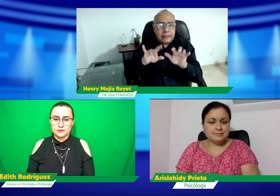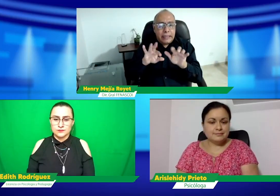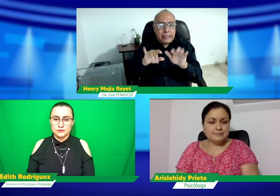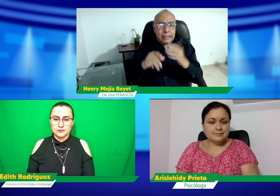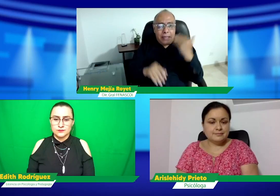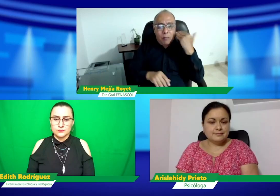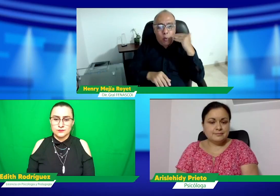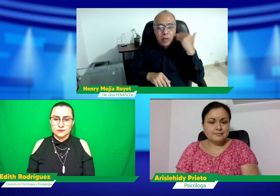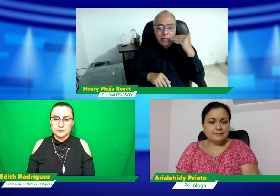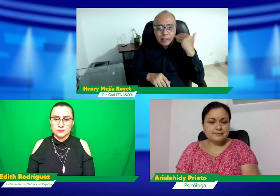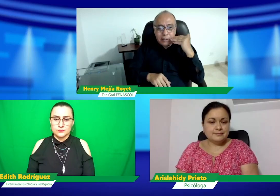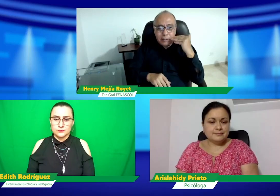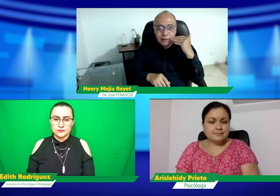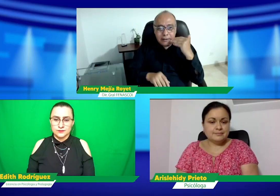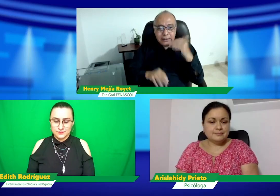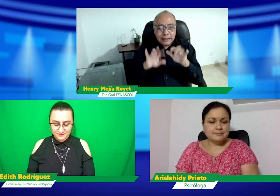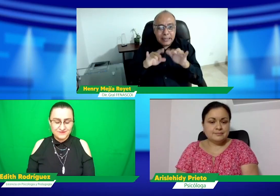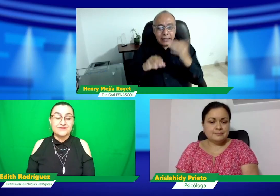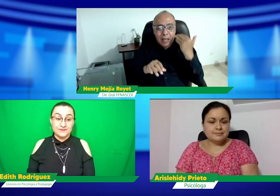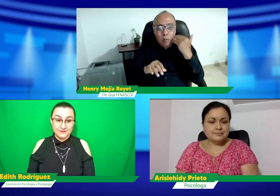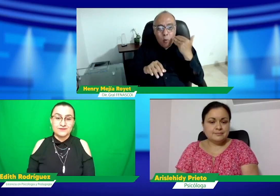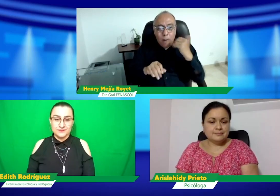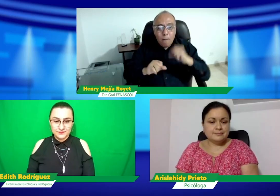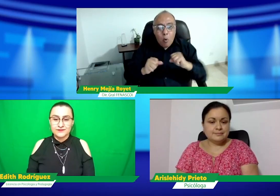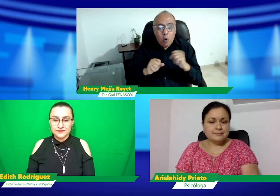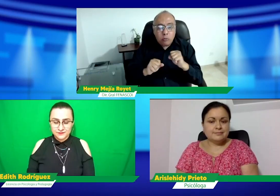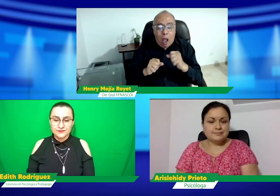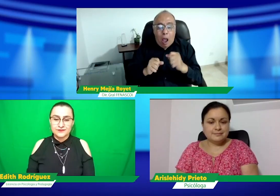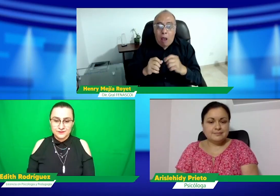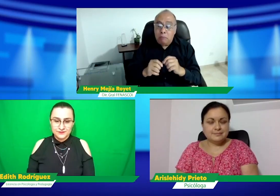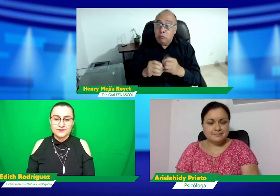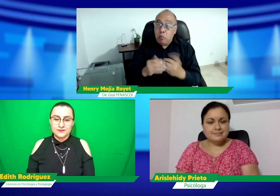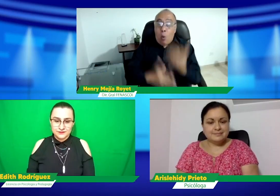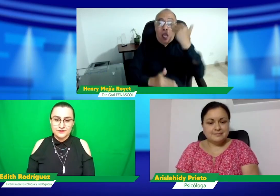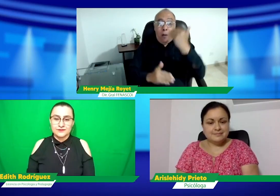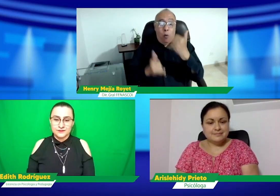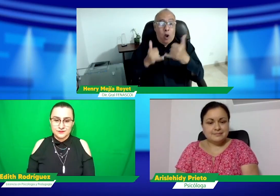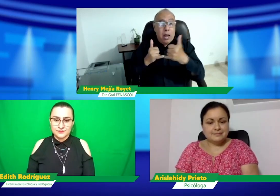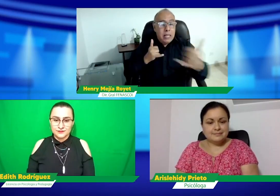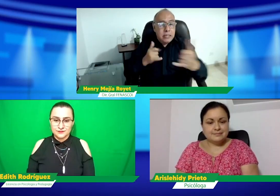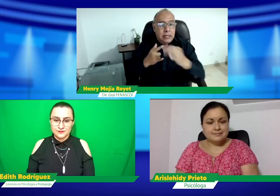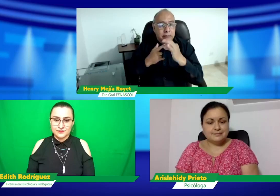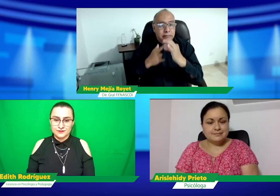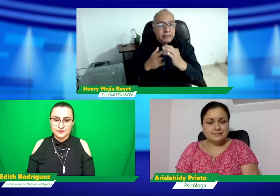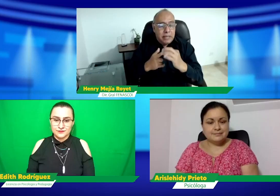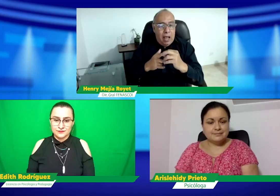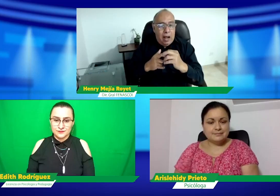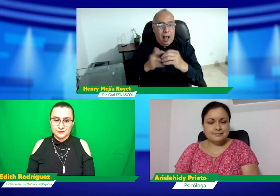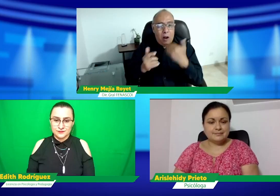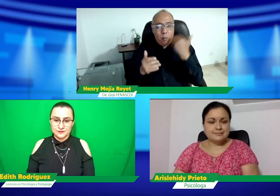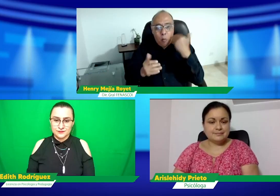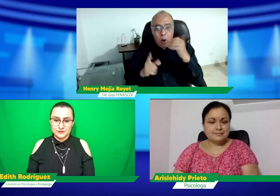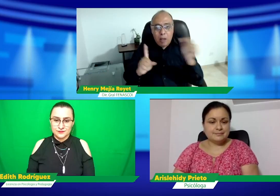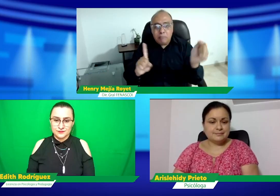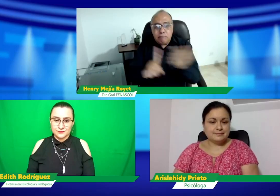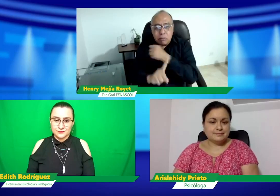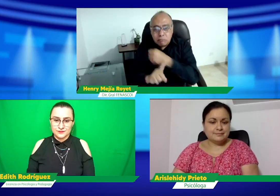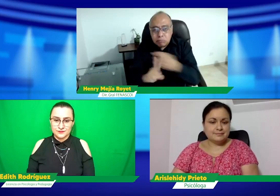es que pensamos acá en Bogotá se tiene por ejemplo la Secretaría de Mujer y la Secretaría de Mujer sacó una